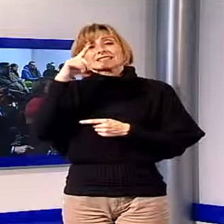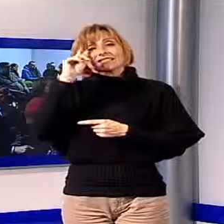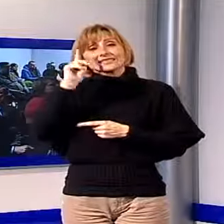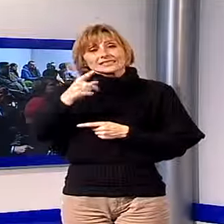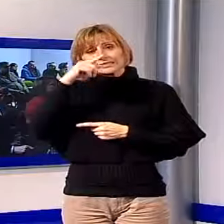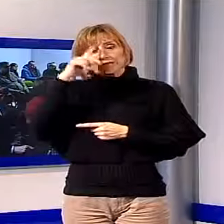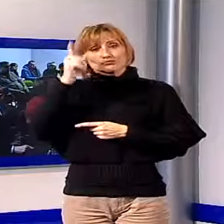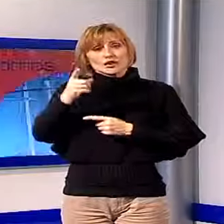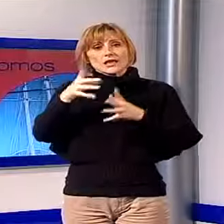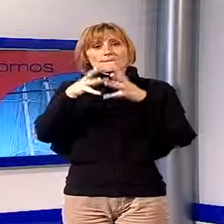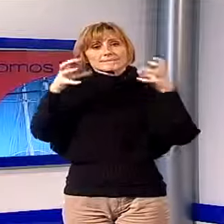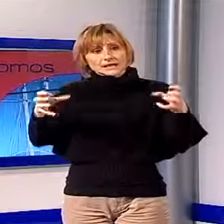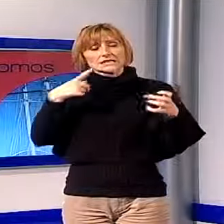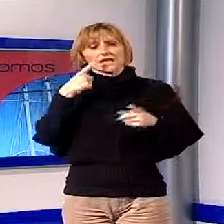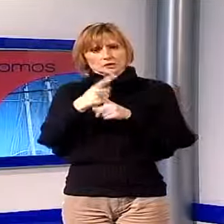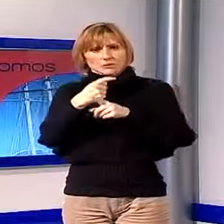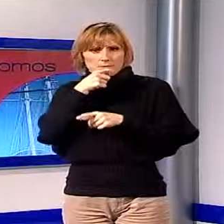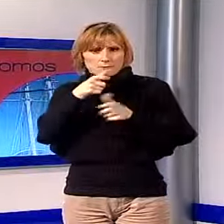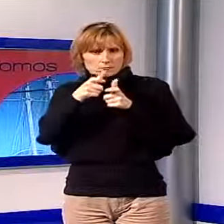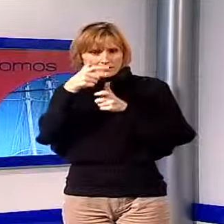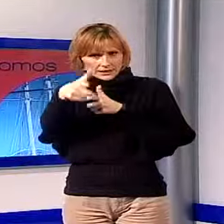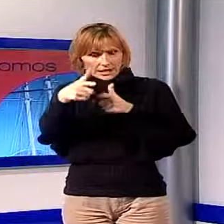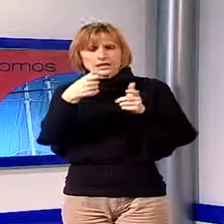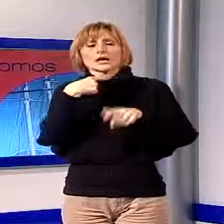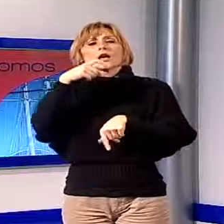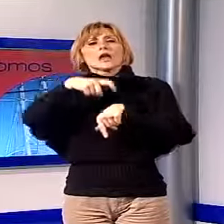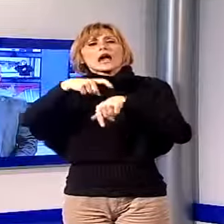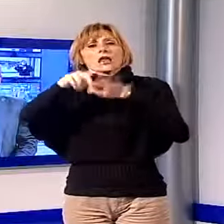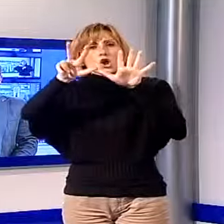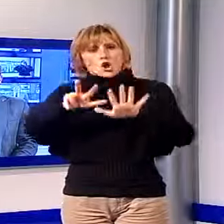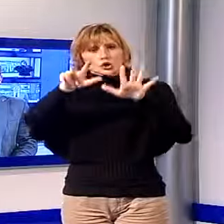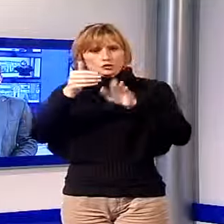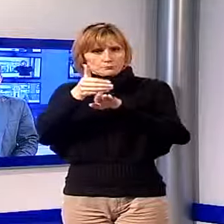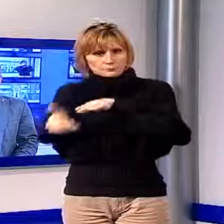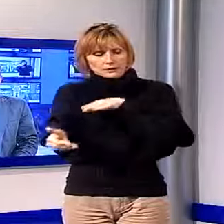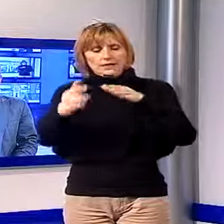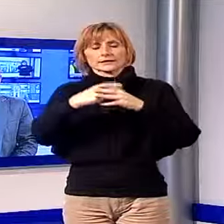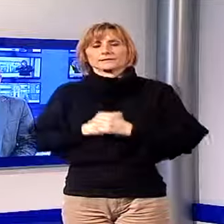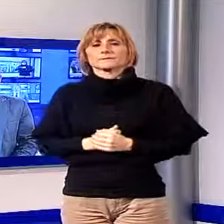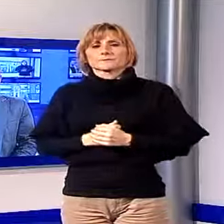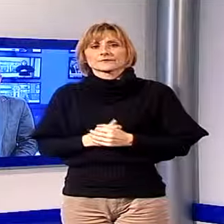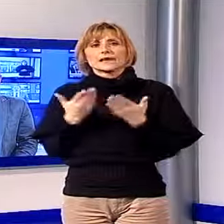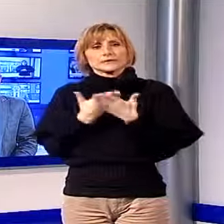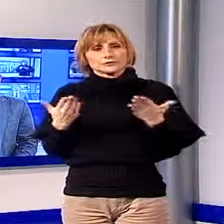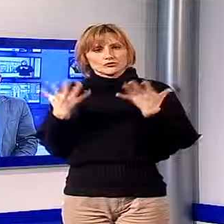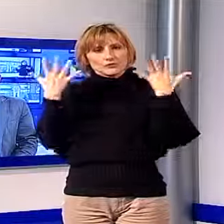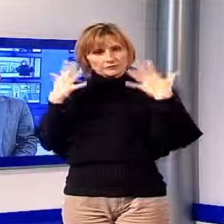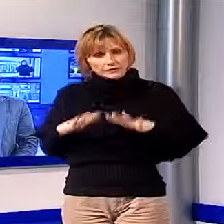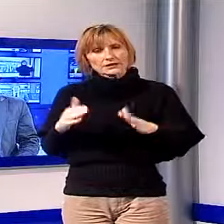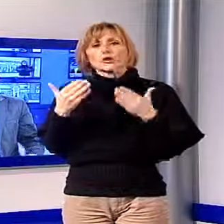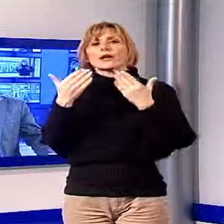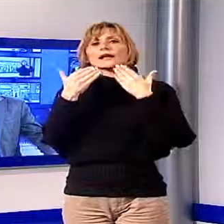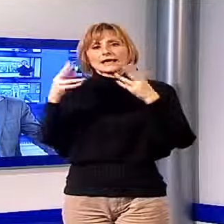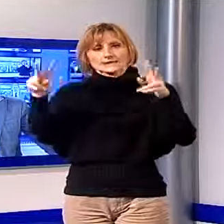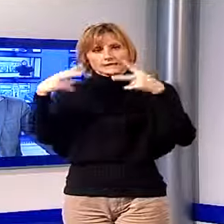programma, al termine di questo Tg Noi, alle ore 20. È tutto per questa prima